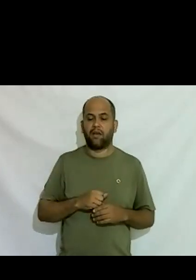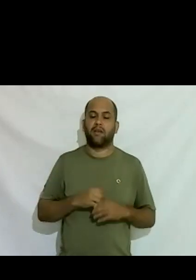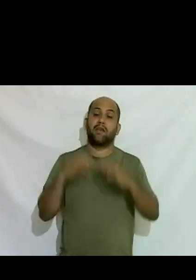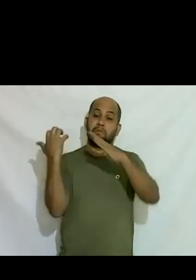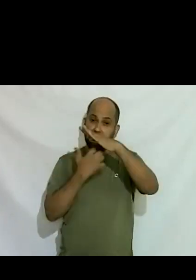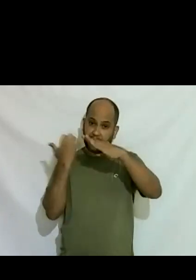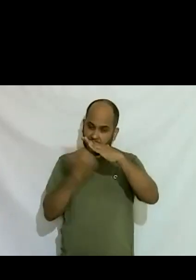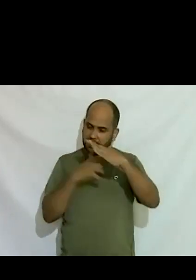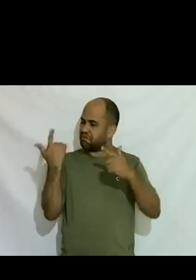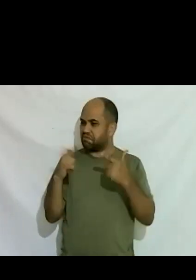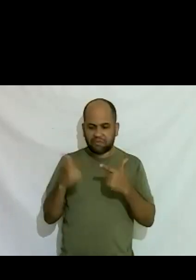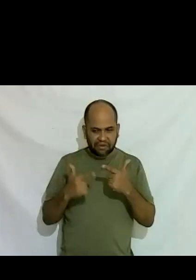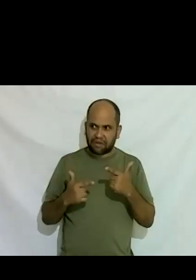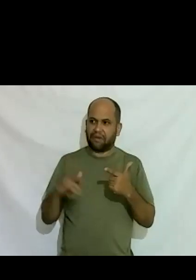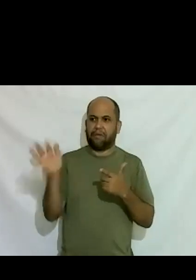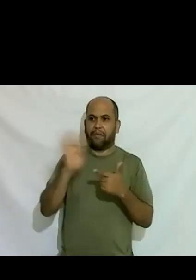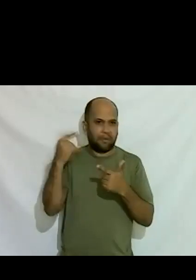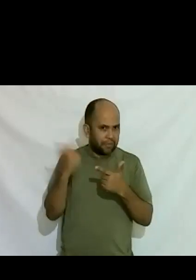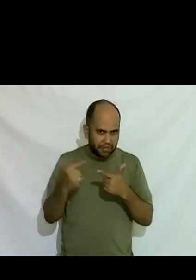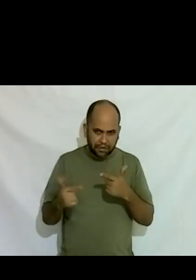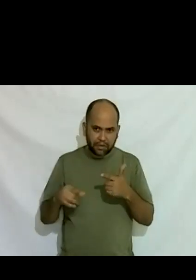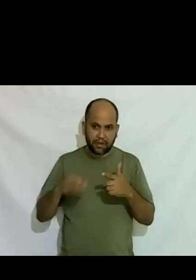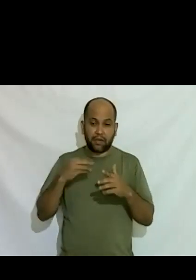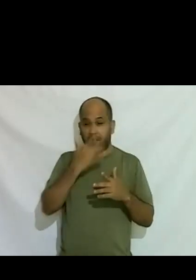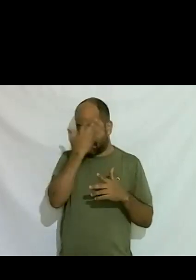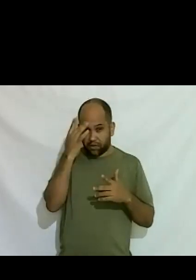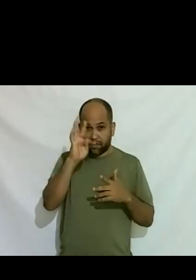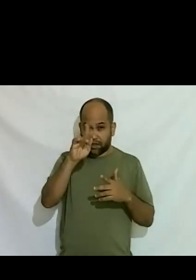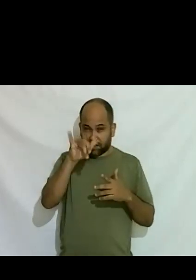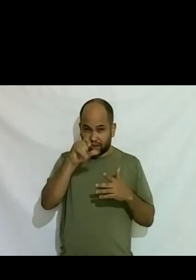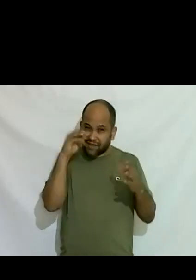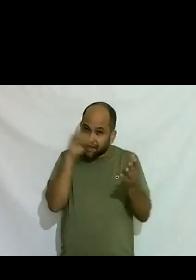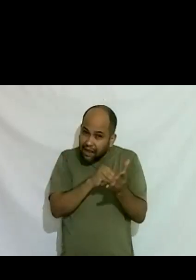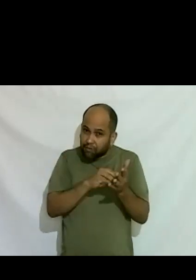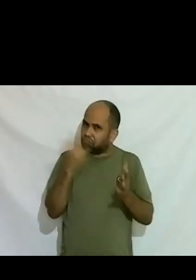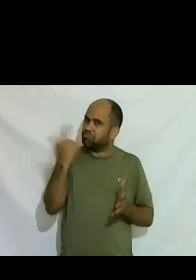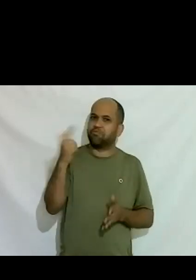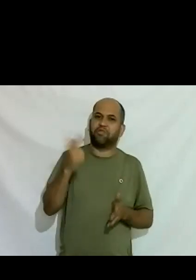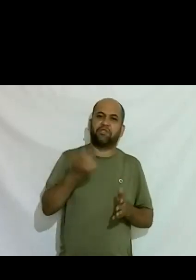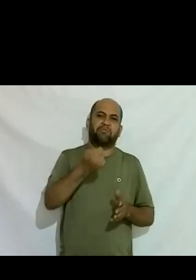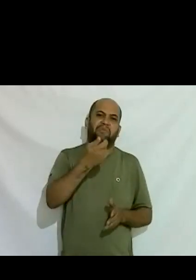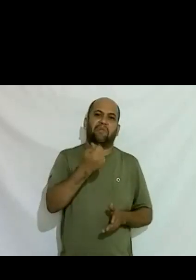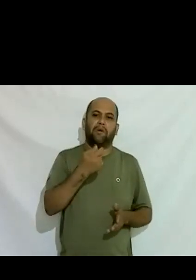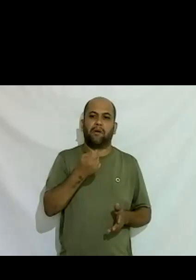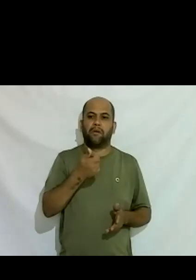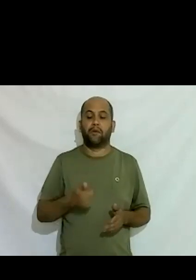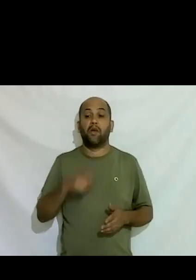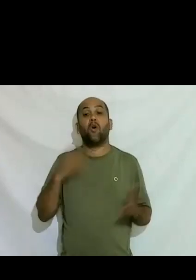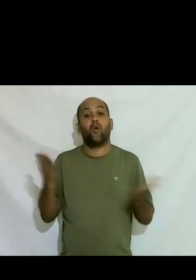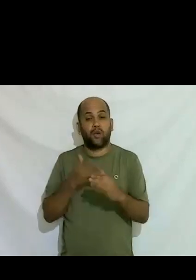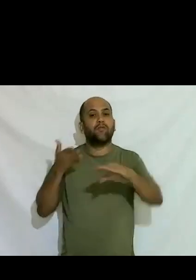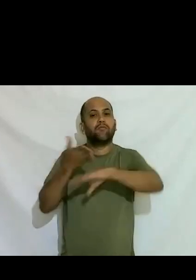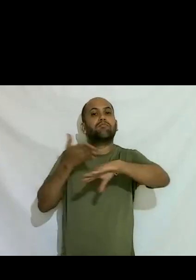não haviam trans nós não víamos pelo menos né eram muito poucas muito poucas hoje eu vou nas universidades fazer